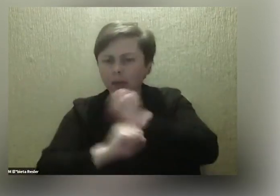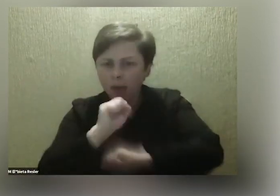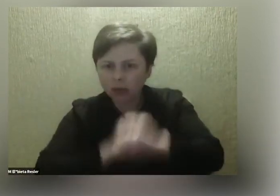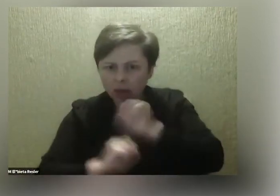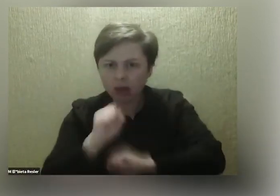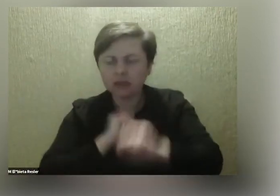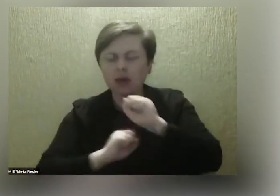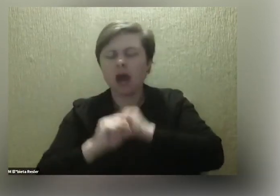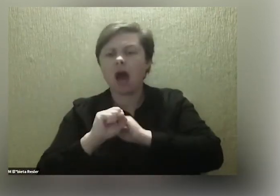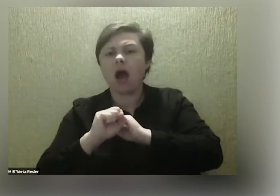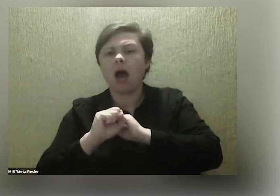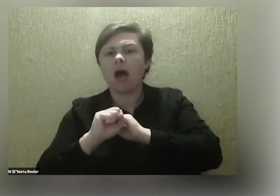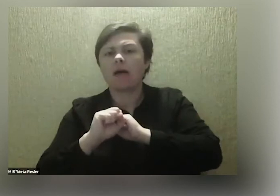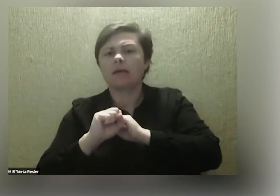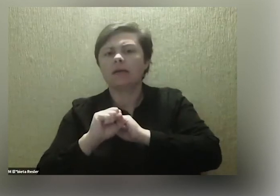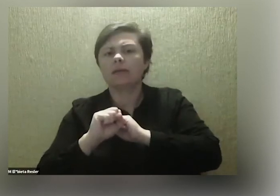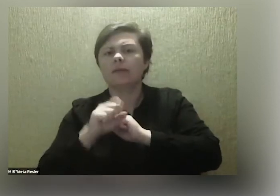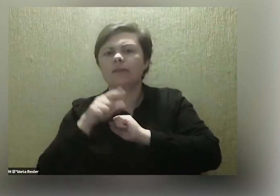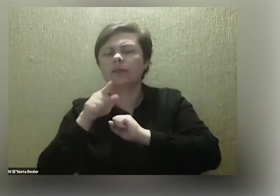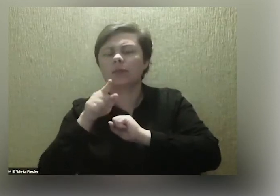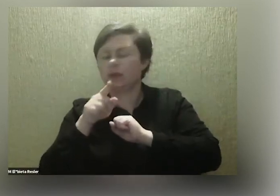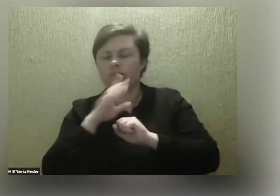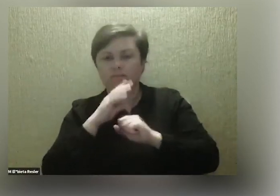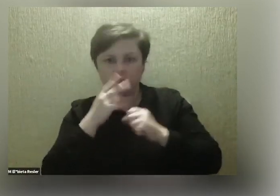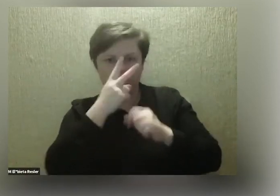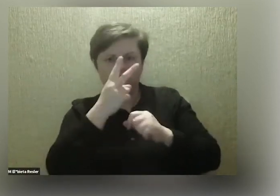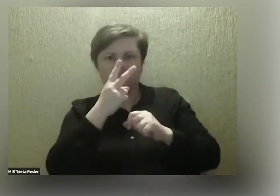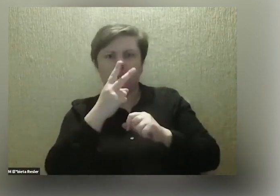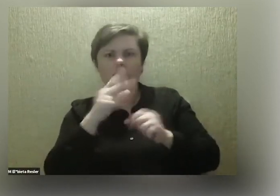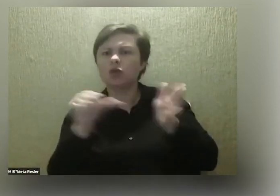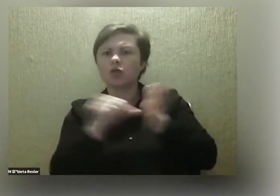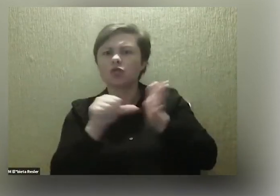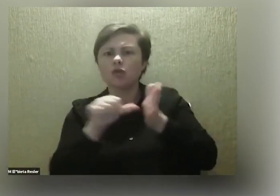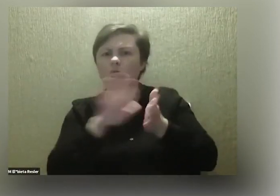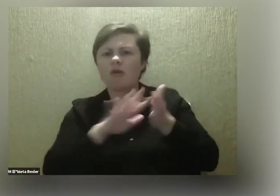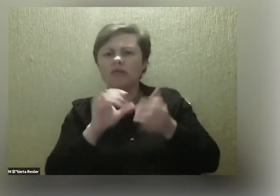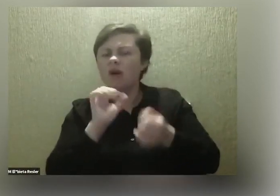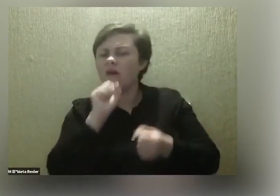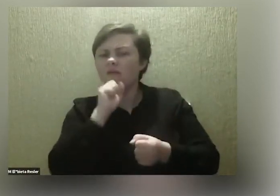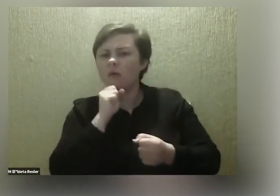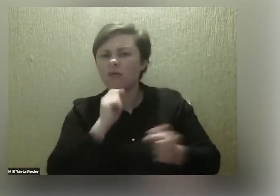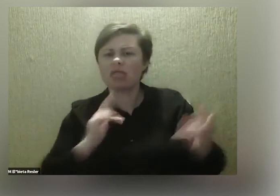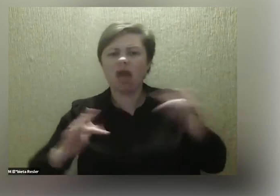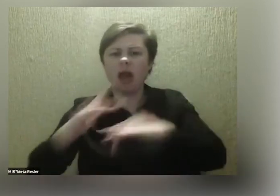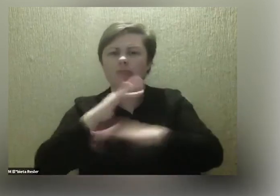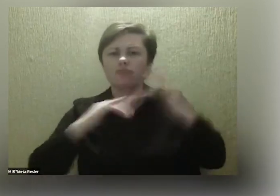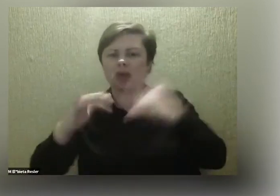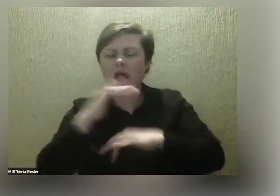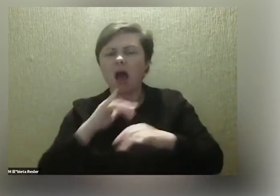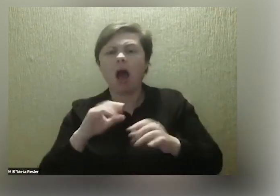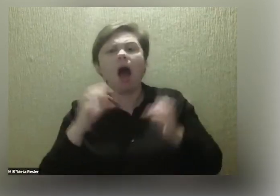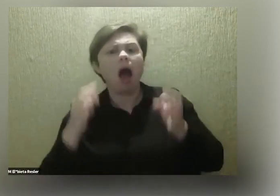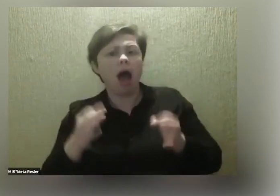i to jakoś się uderzyło, że te środowiska się nie przenikają. Jestem ciekawa, jak jest teraz.